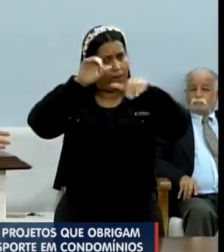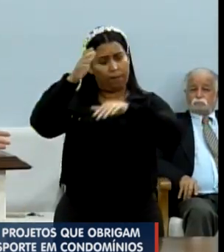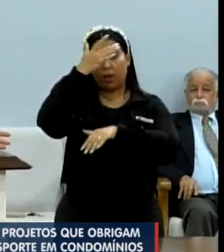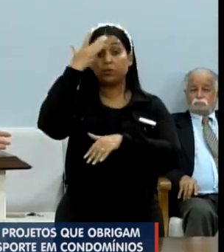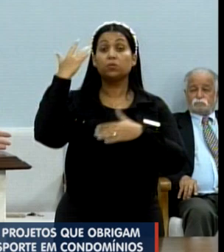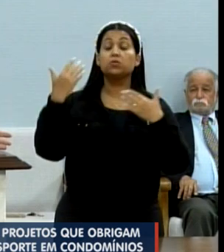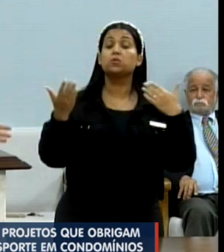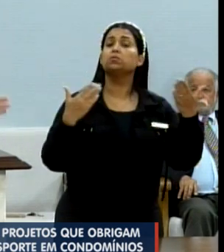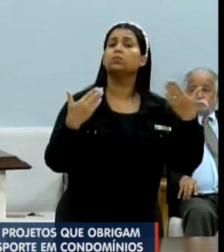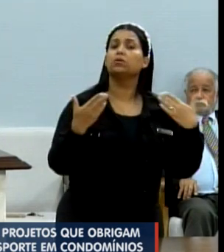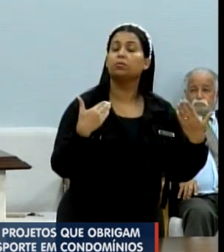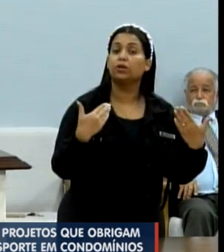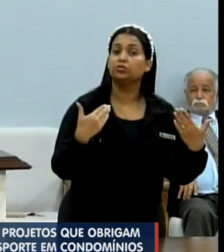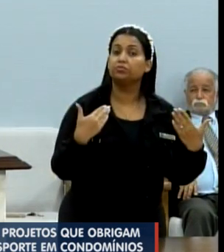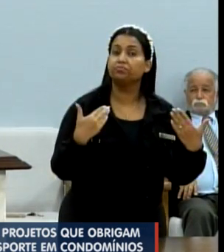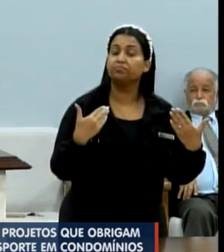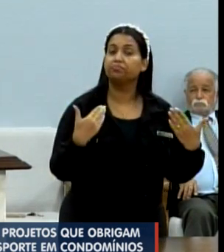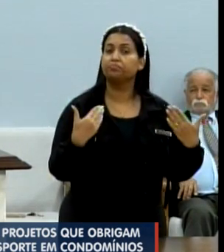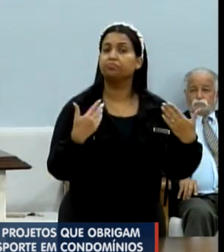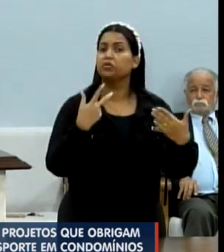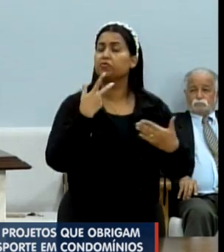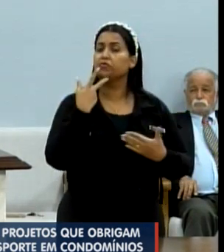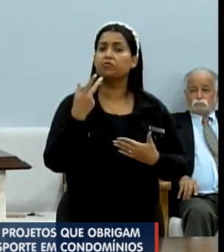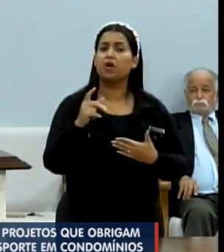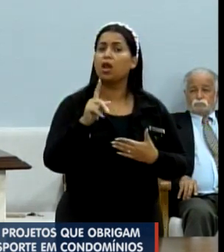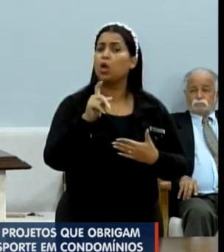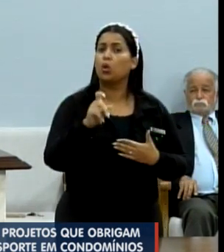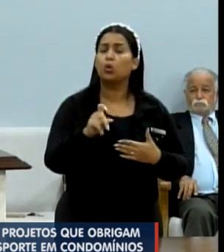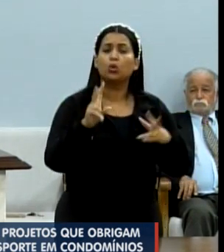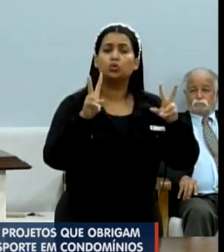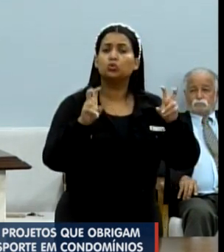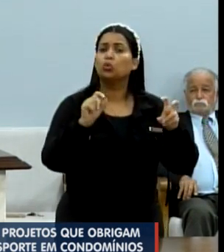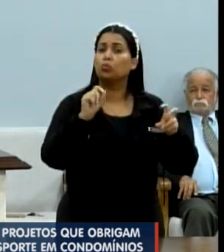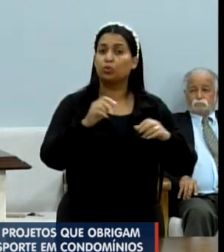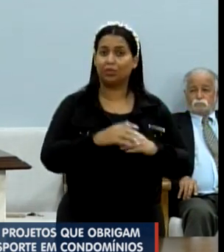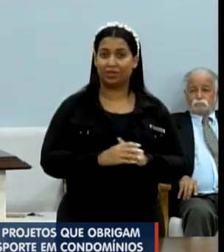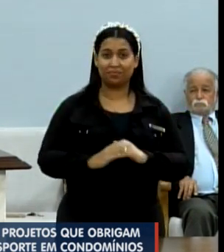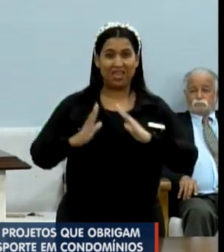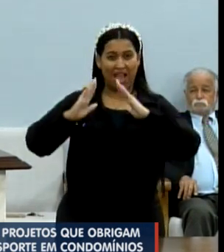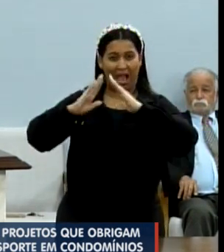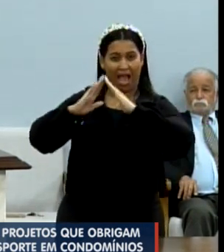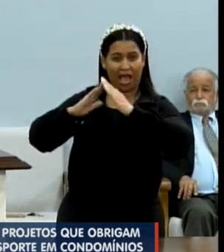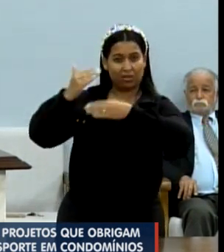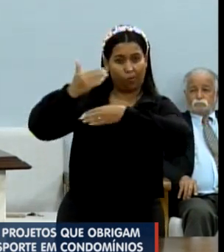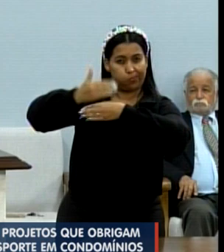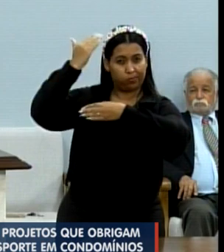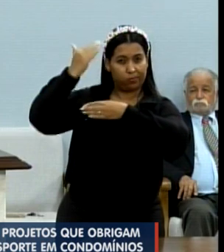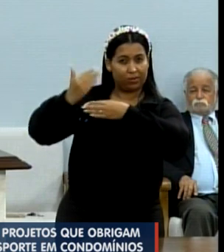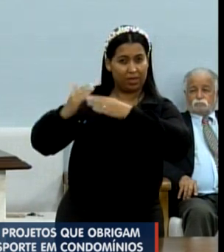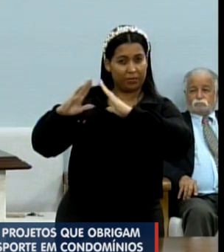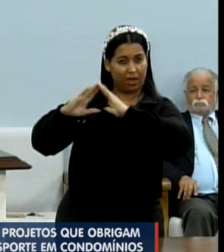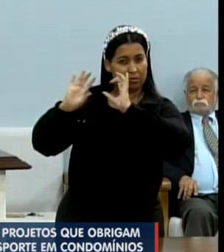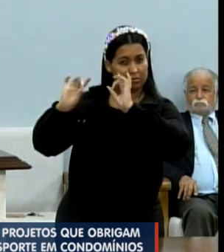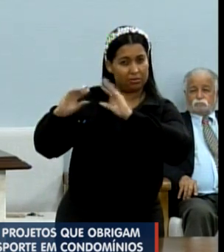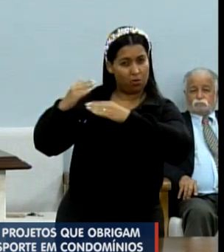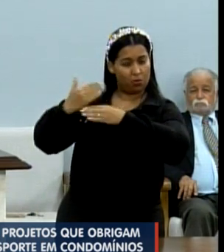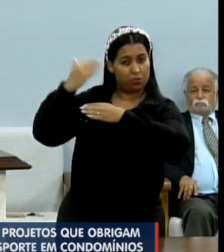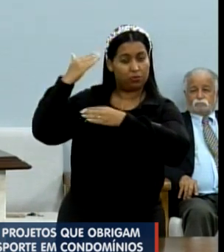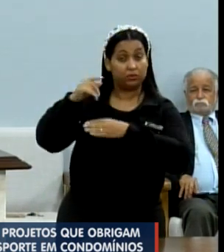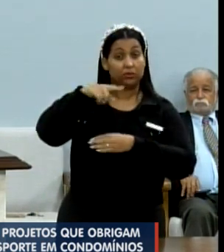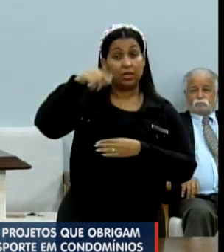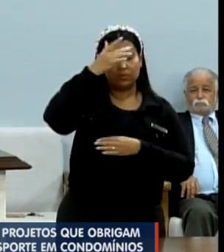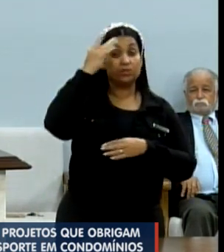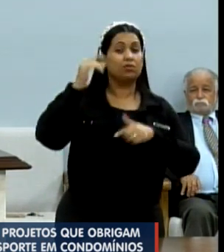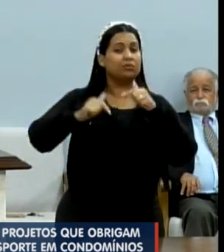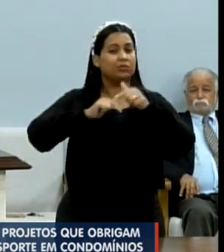para o debate, que trata do detalhe dos condomínios fechados e as trabalhadoras, trabalhadores